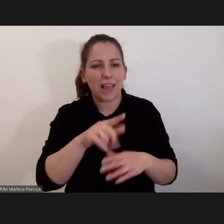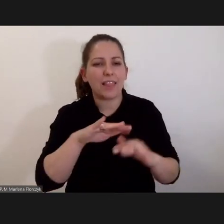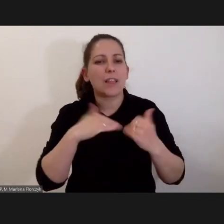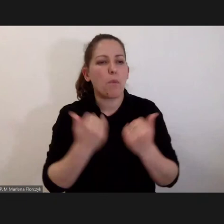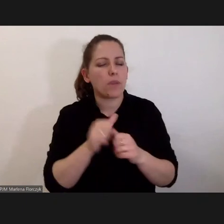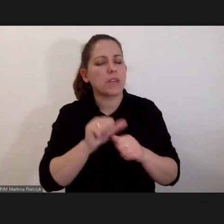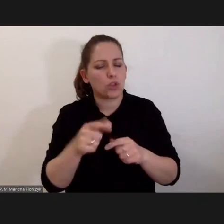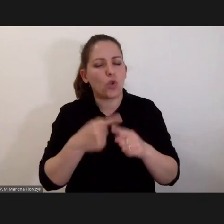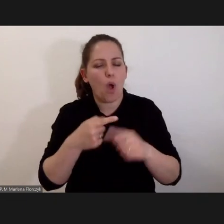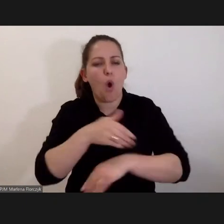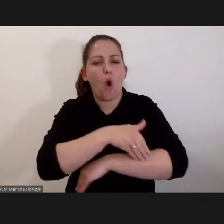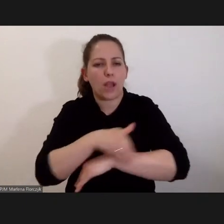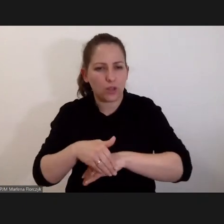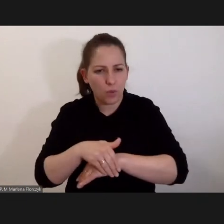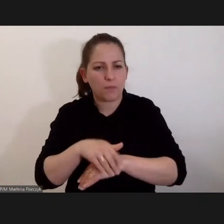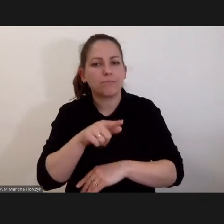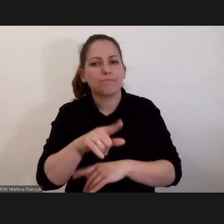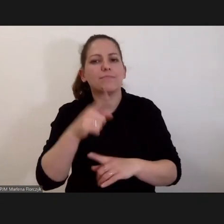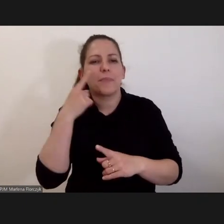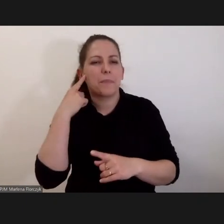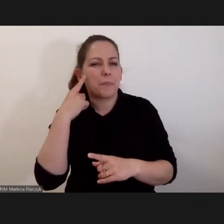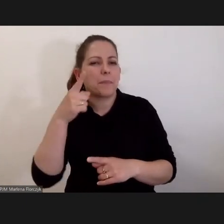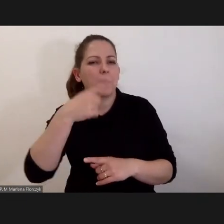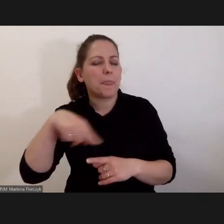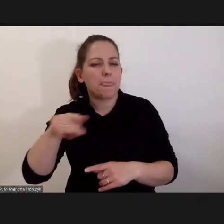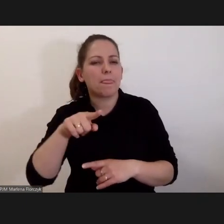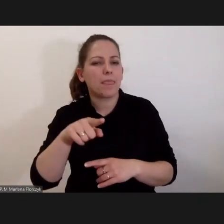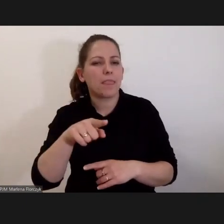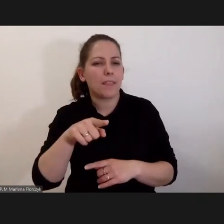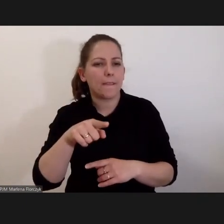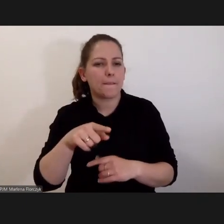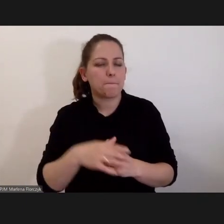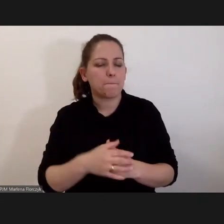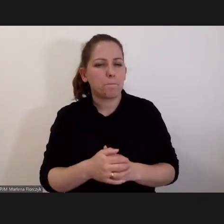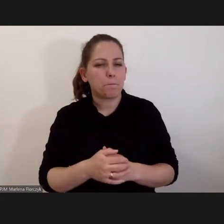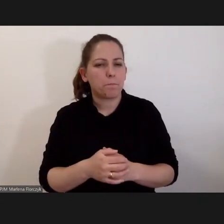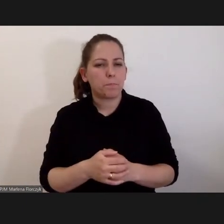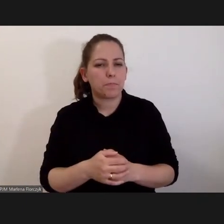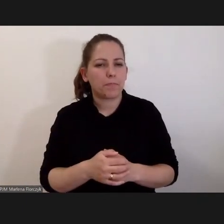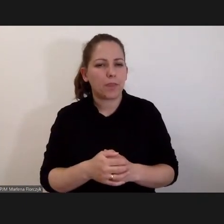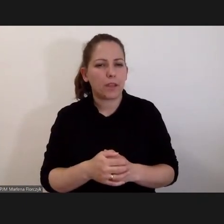ograniczony, ponieważ jak słusznie zauważono, wielcy graczy nie ratyfikowali statutu.